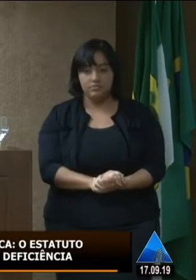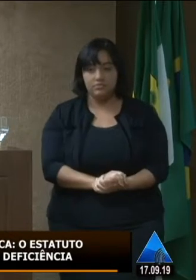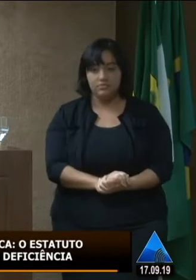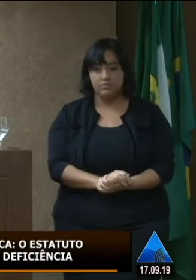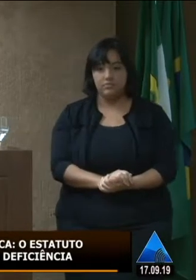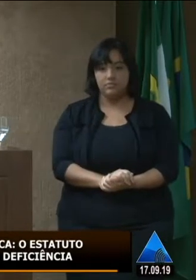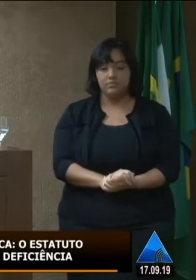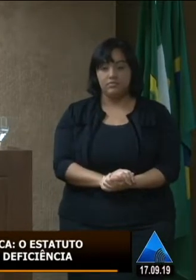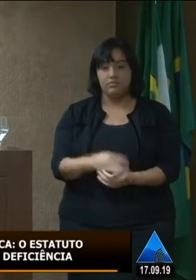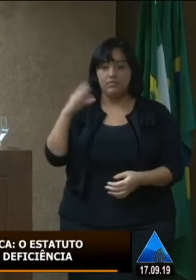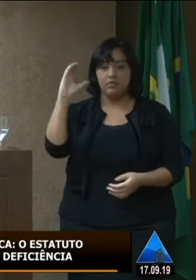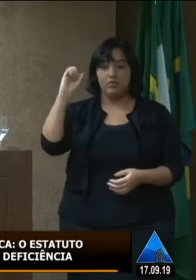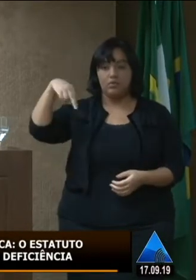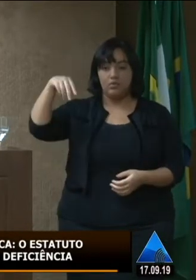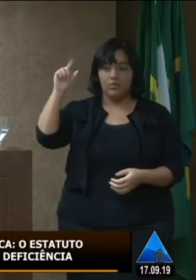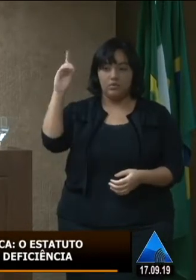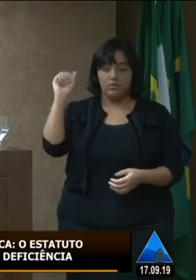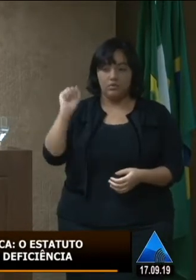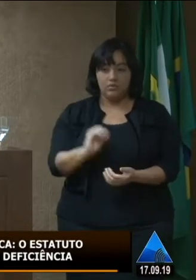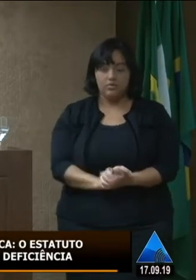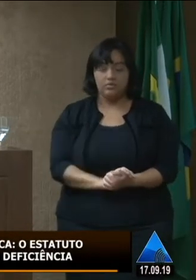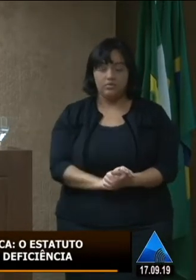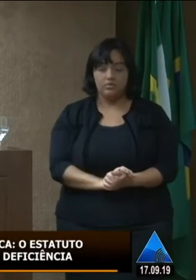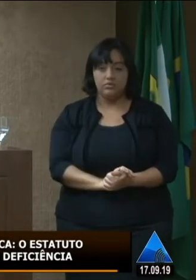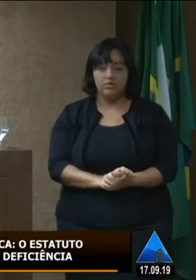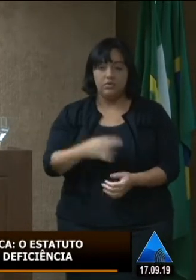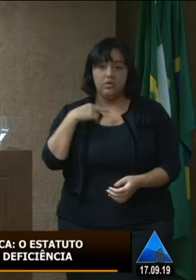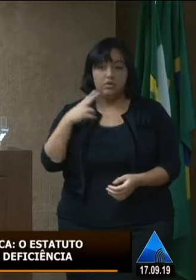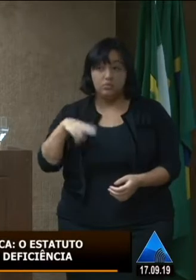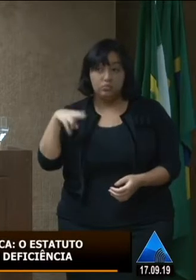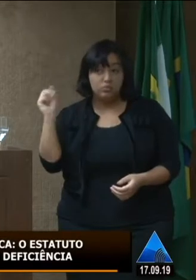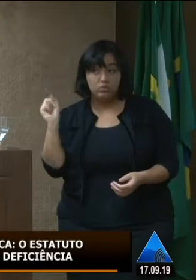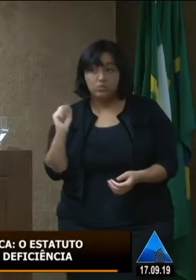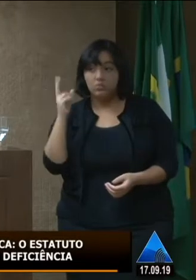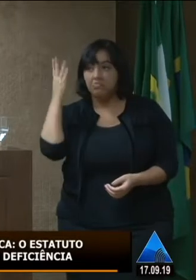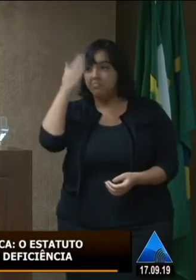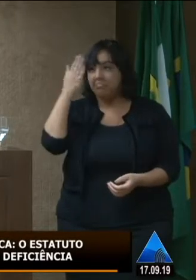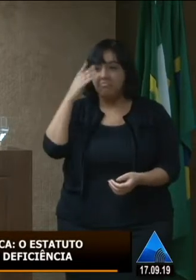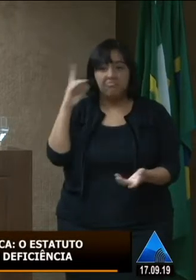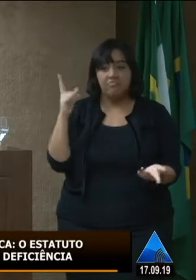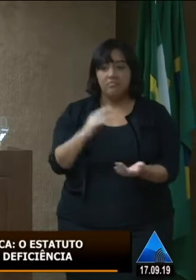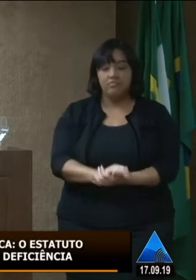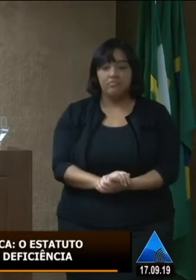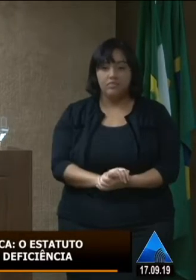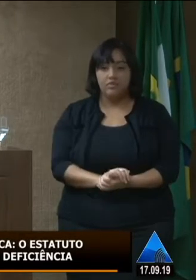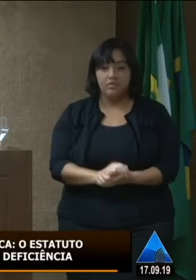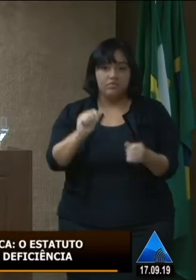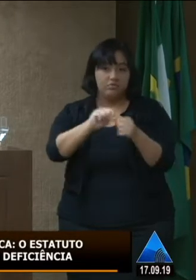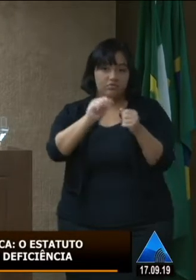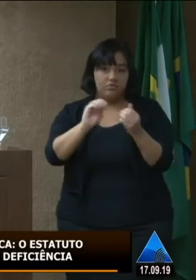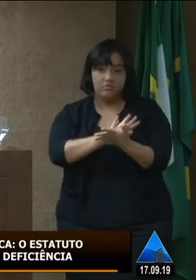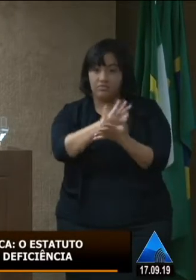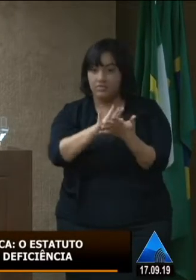Sim, o CONAD, né? Vamos falar um pouco desse órgão, que eu nunca fiquei, assim, eu nunca vi nada desse órgão, que para mim eles não fazem nada.